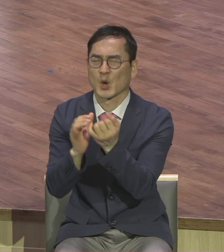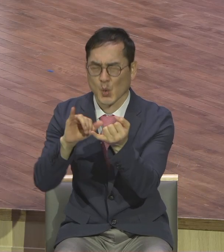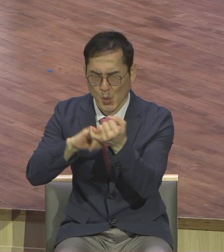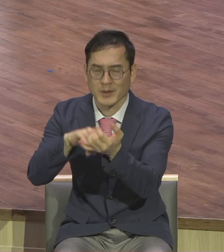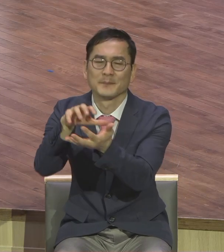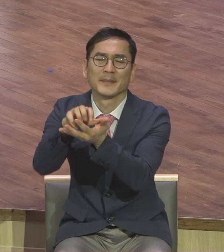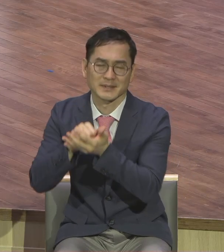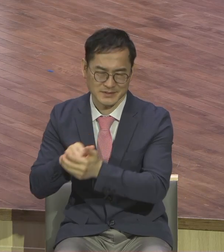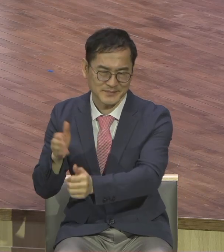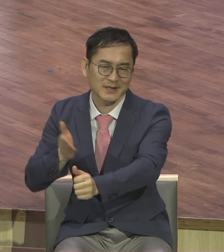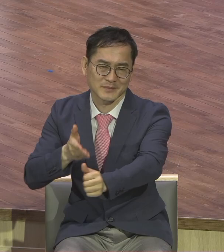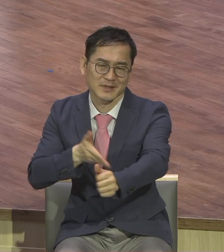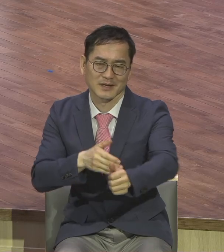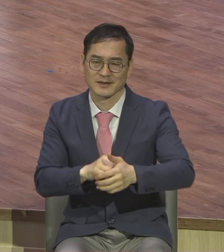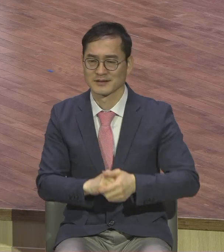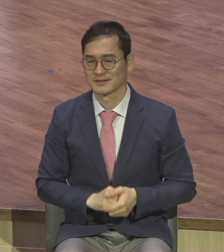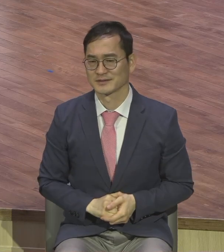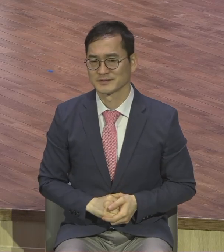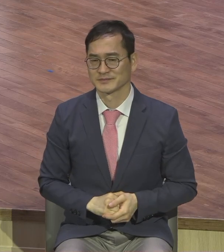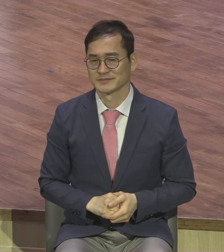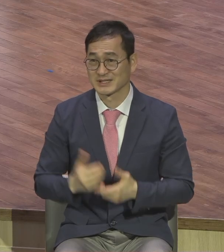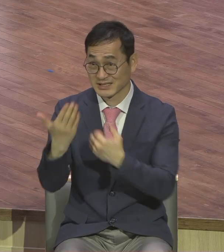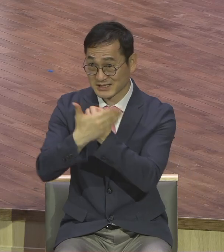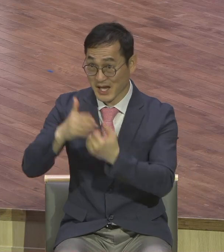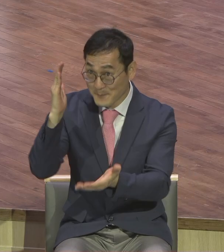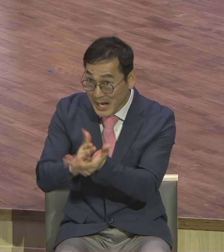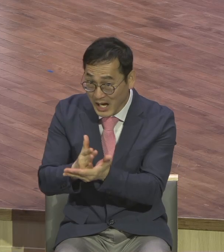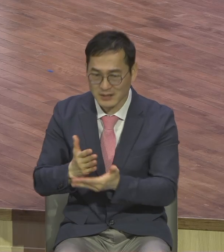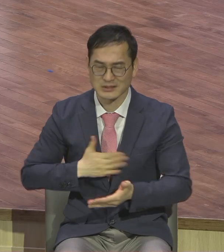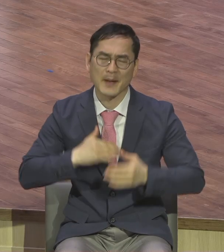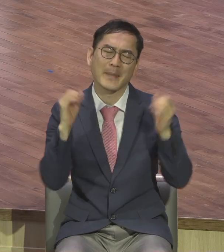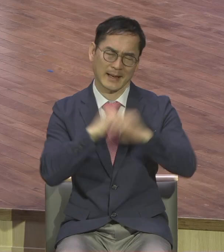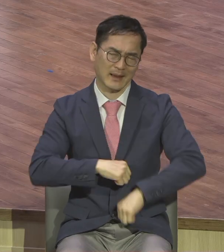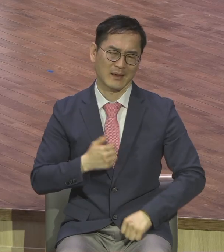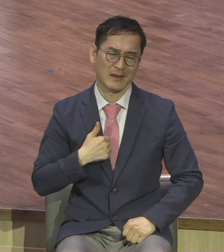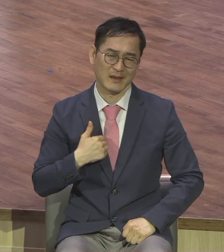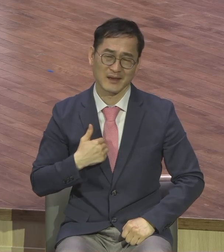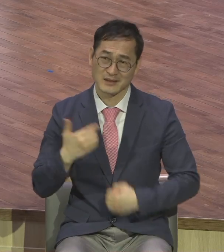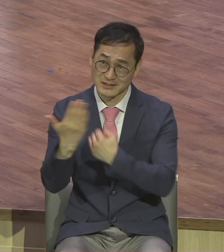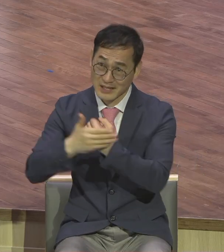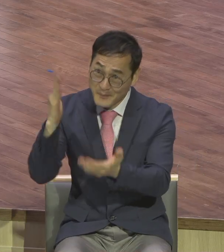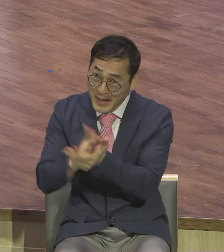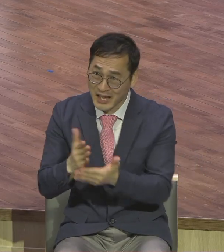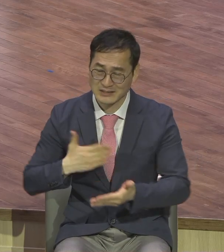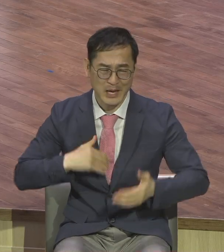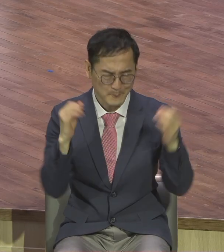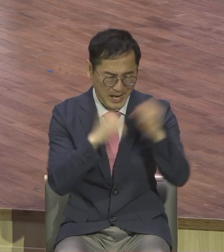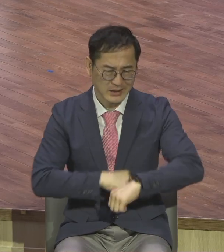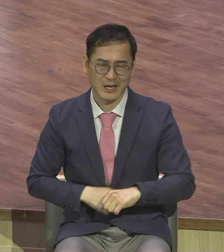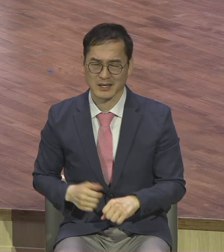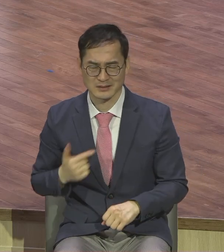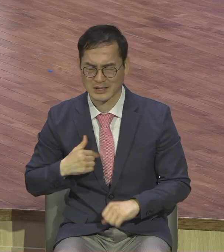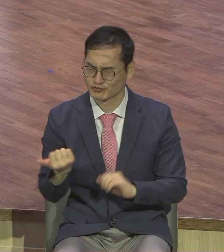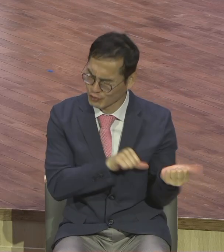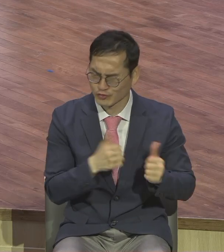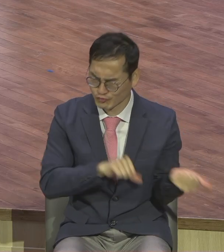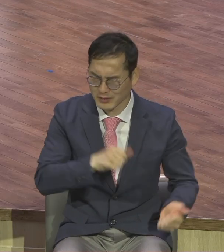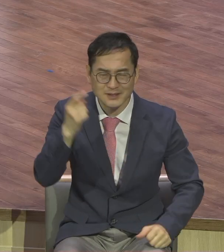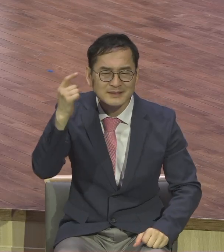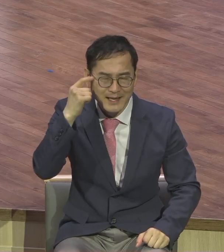난 망한다. 난 망할 수밖에 없구나. 은혜가 안 되고 안 되면 아 나는 망하고 있구나. 이러면 틀림없는 진단이에요. 영재